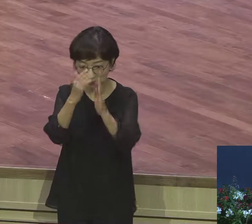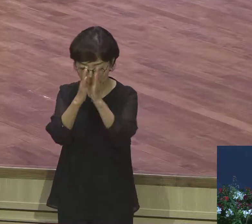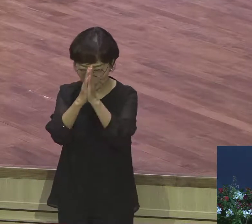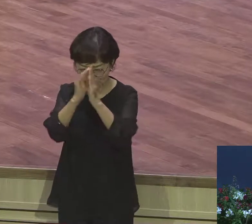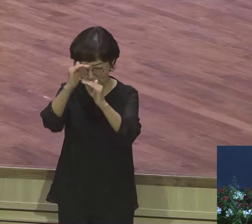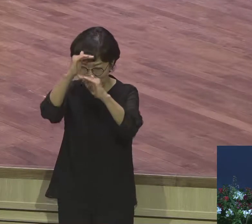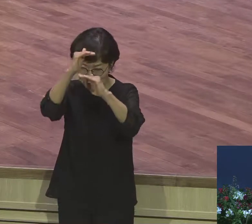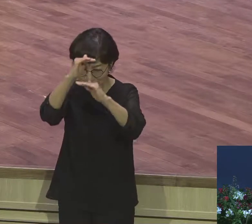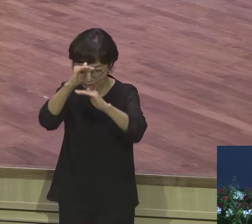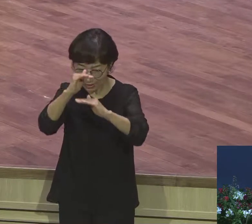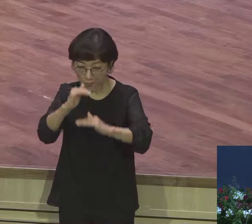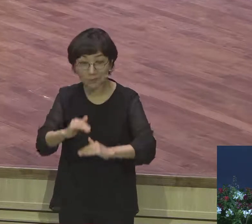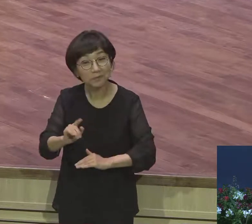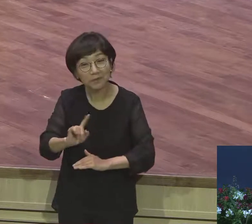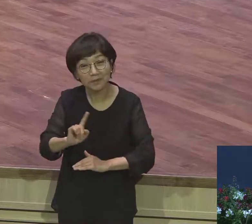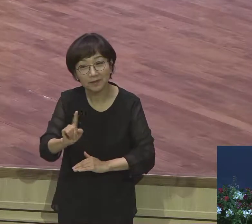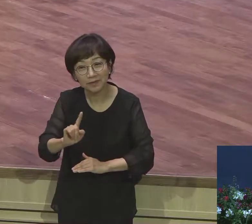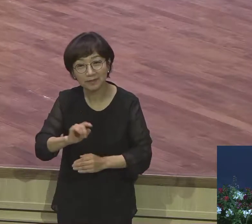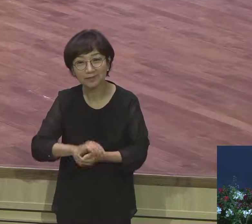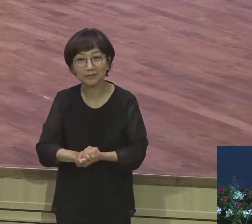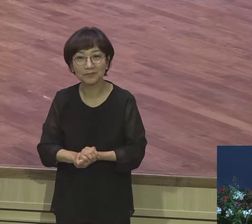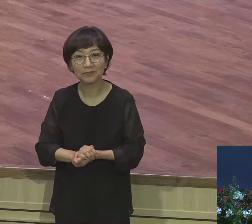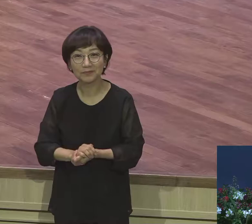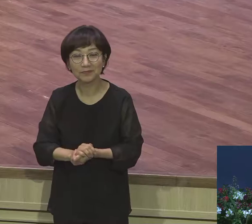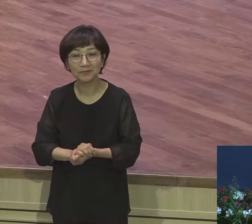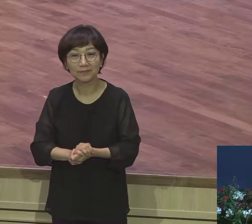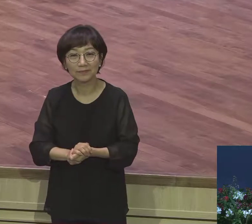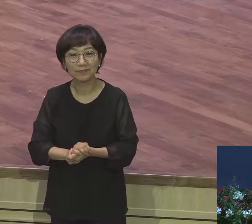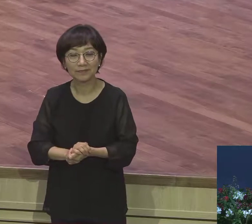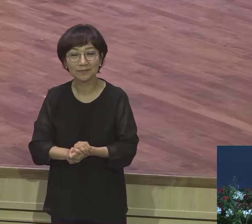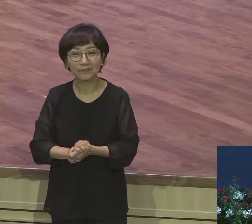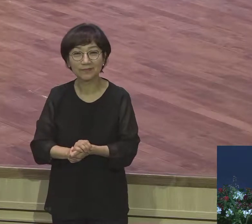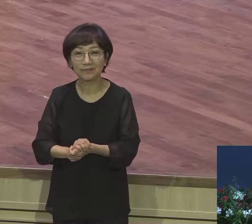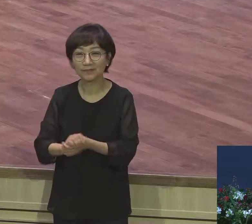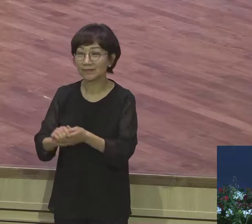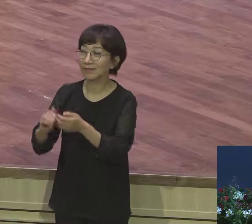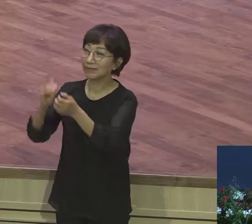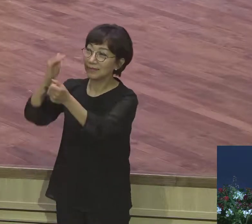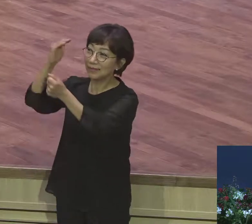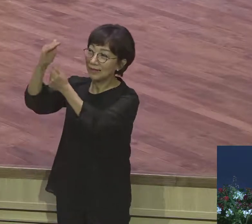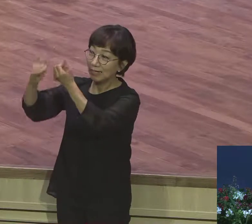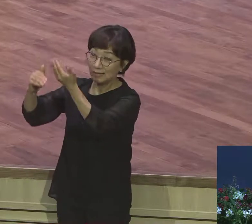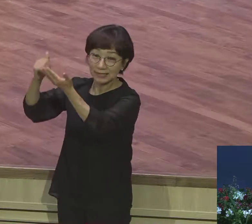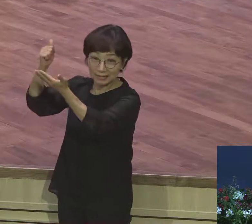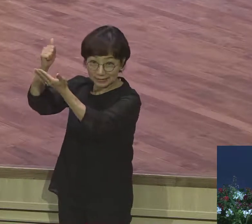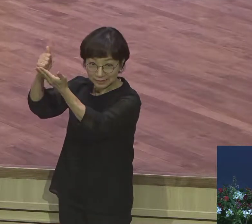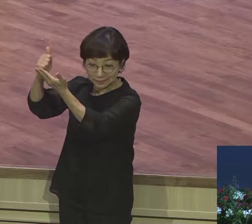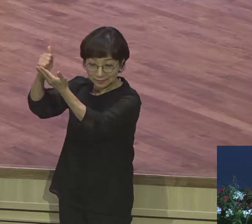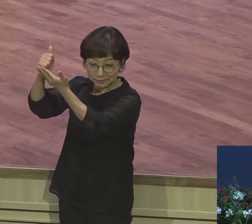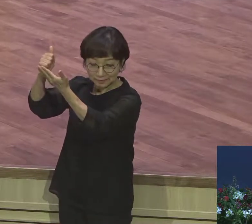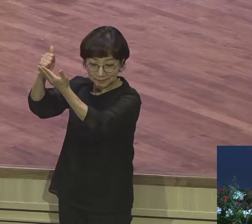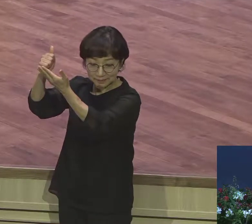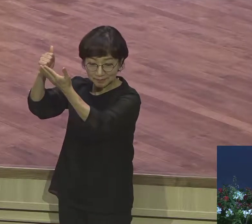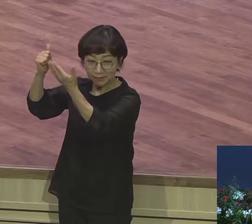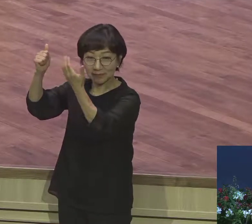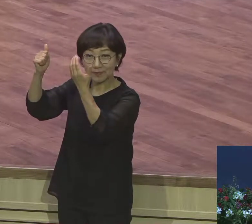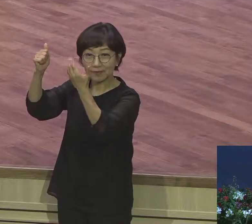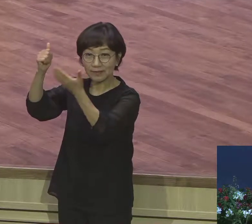하나님께 모든 걸 맡기고 언약 성취에 확신을 가지고 기도한